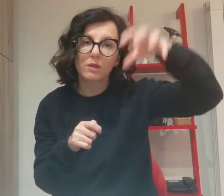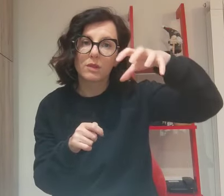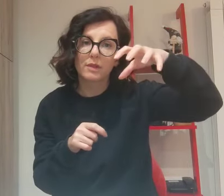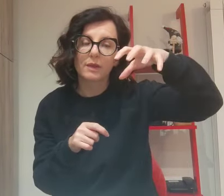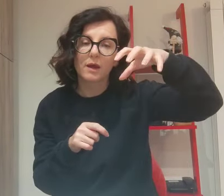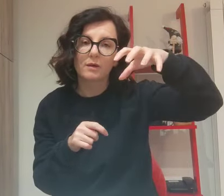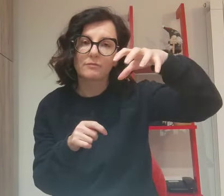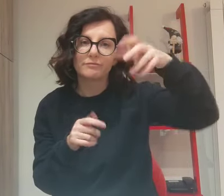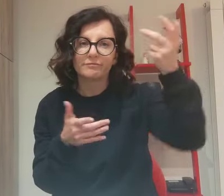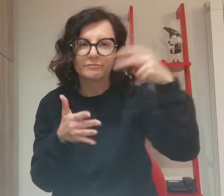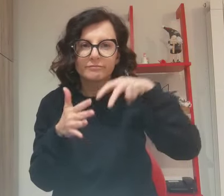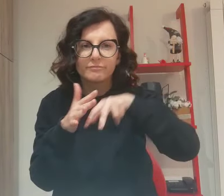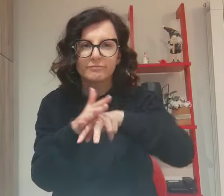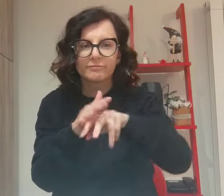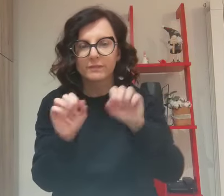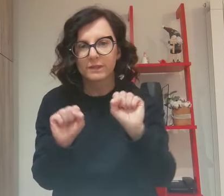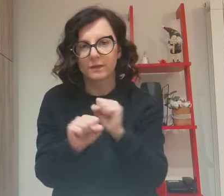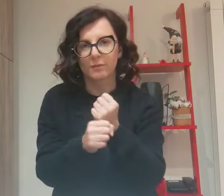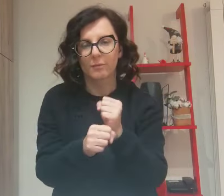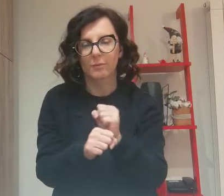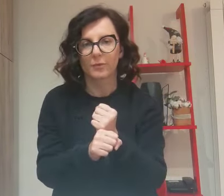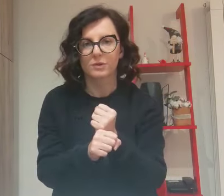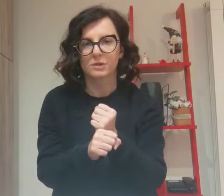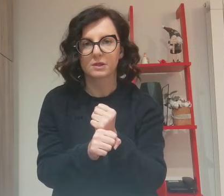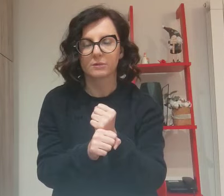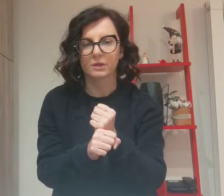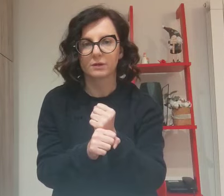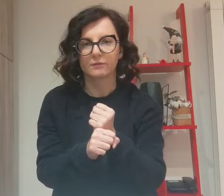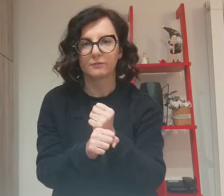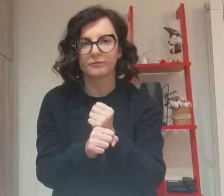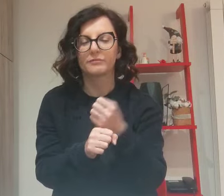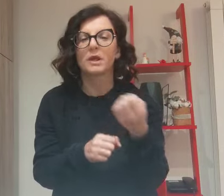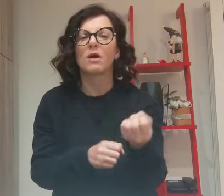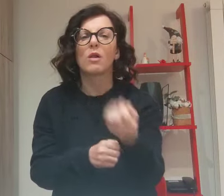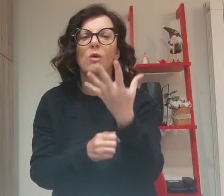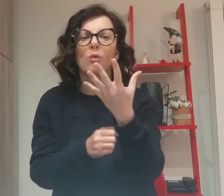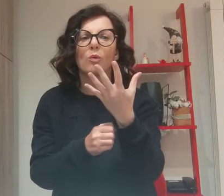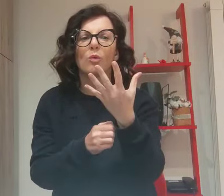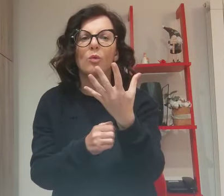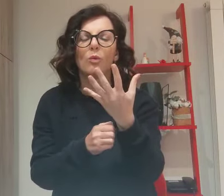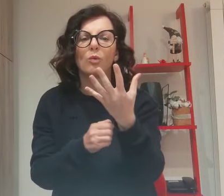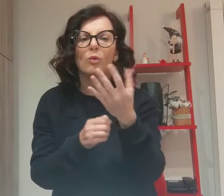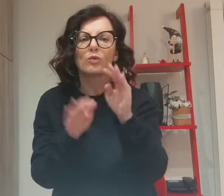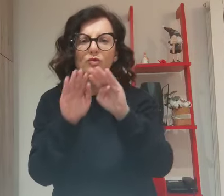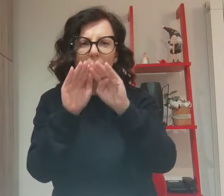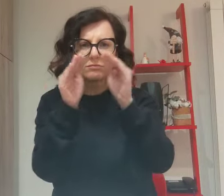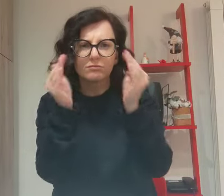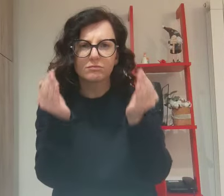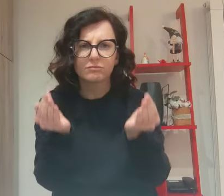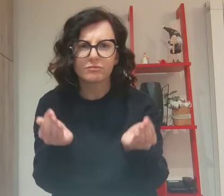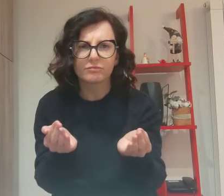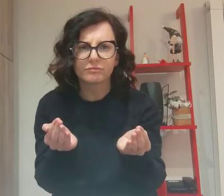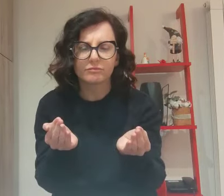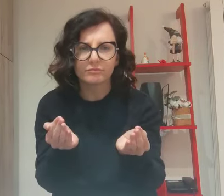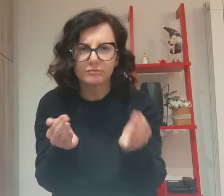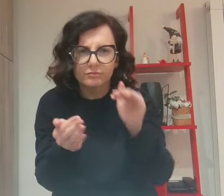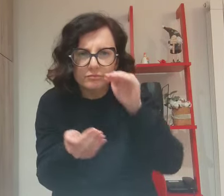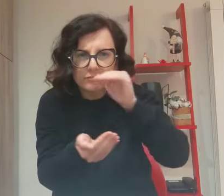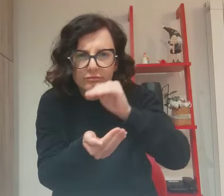Né se accende una lampada per metterla sotto il moggio, ma sul candelabro, e così